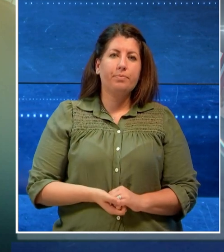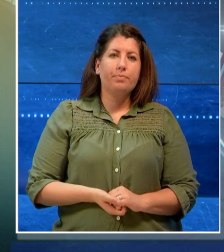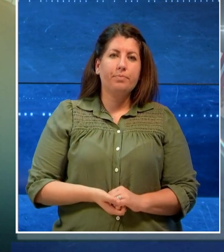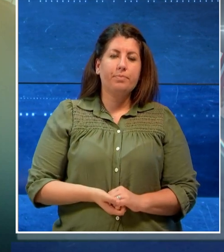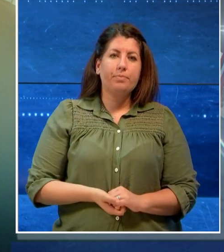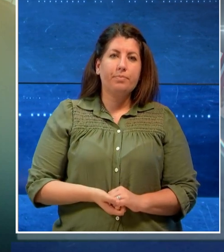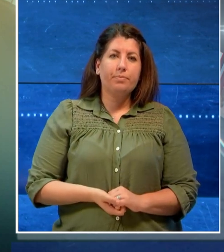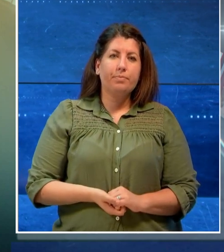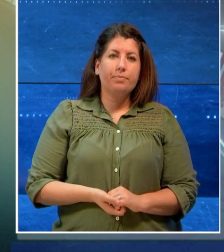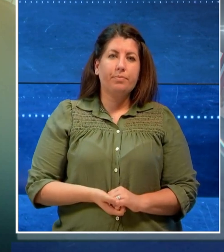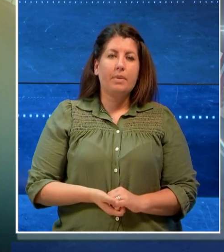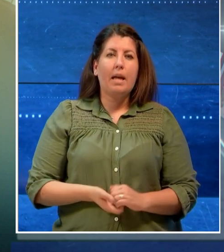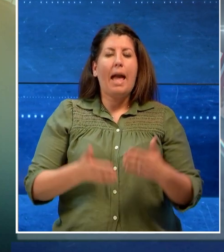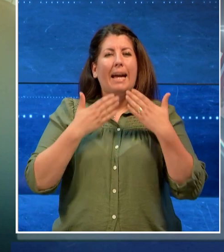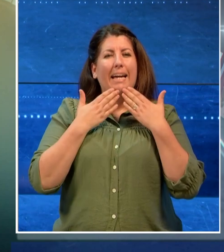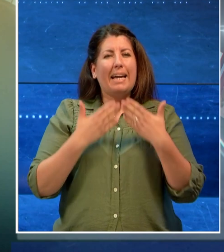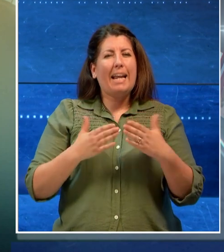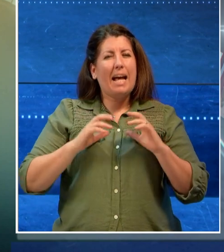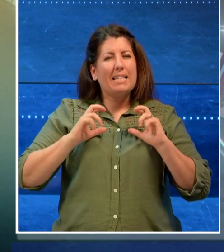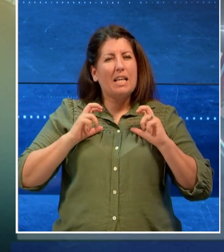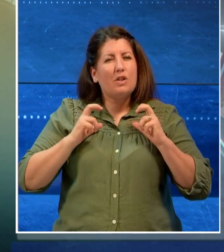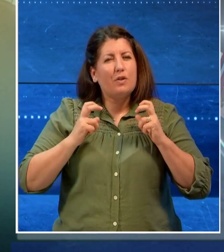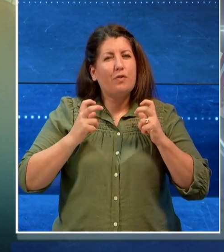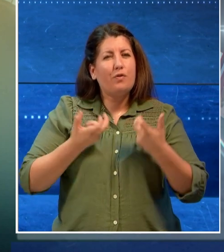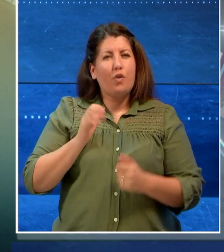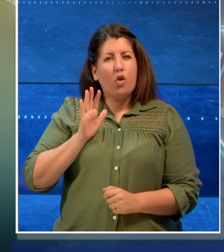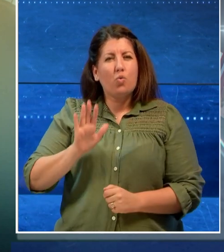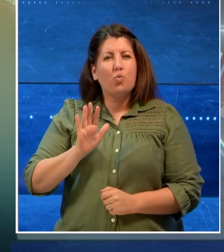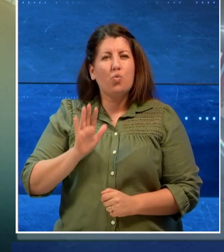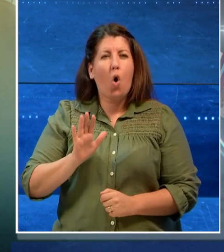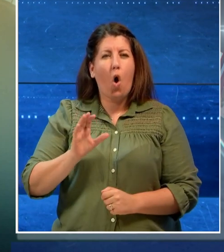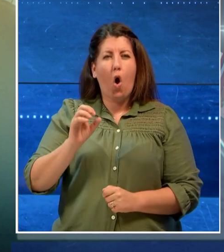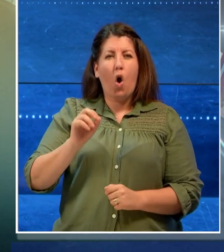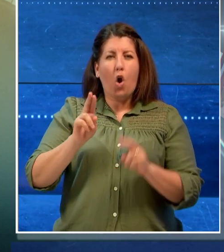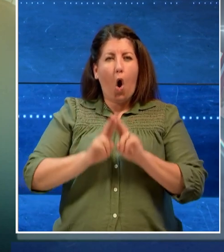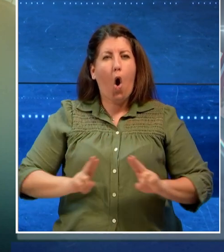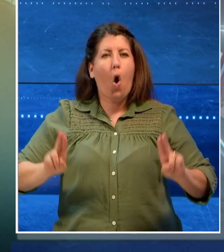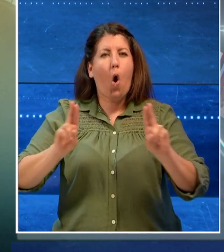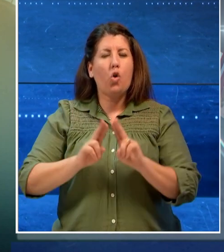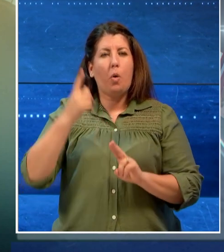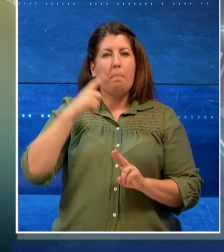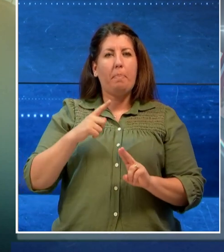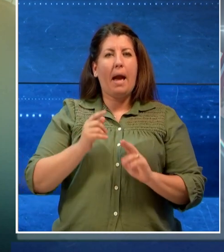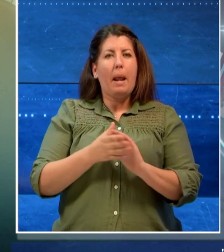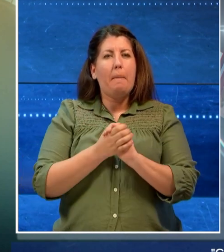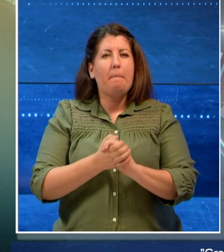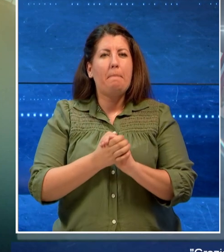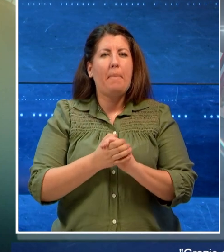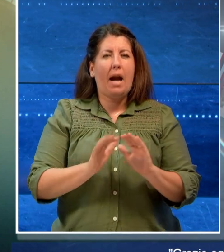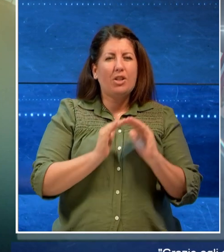Grazie agli sforzi suoi e dell'ONU per riportare la pace in terre